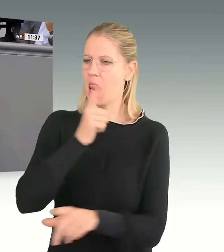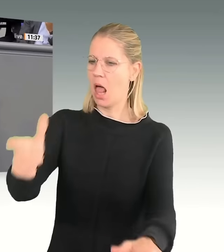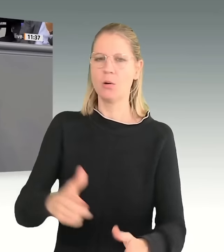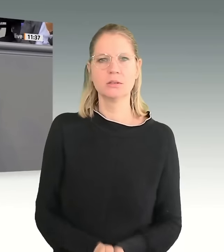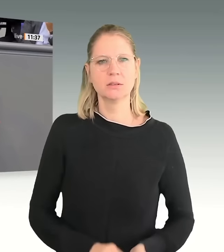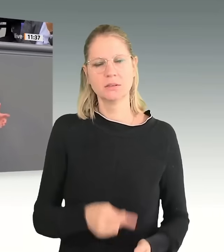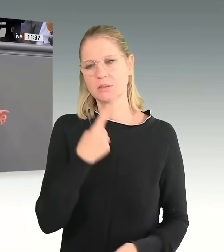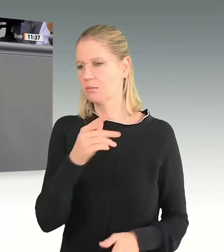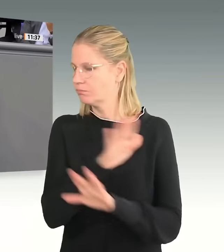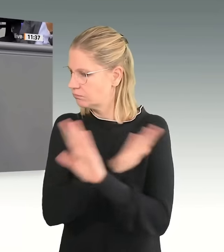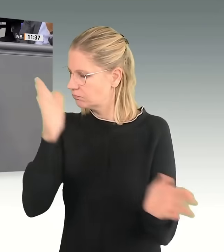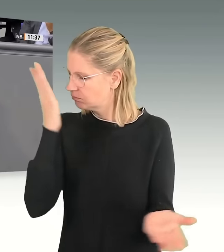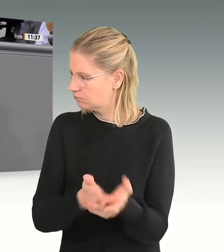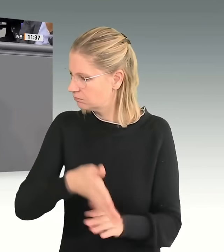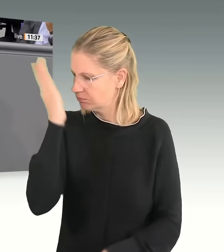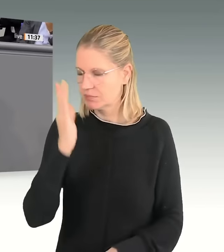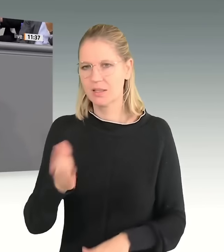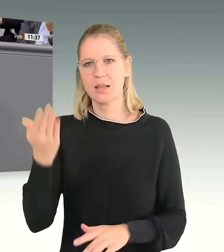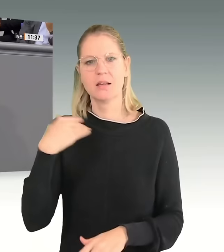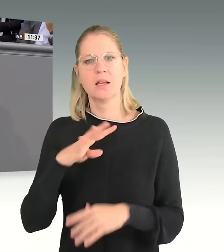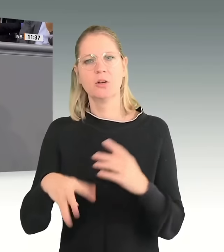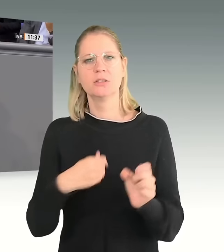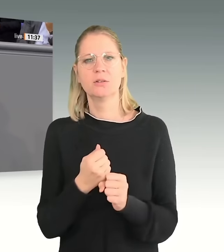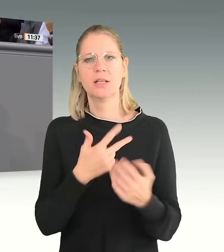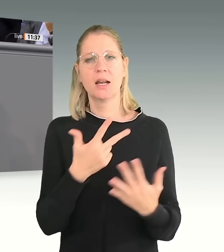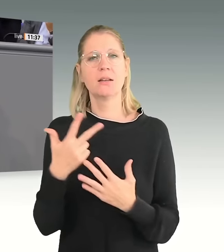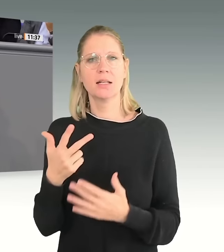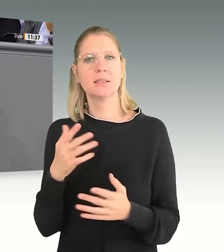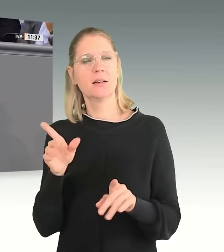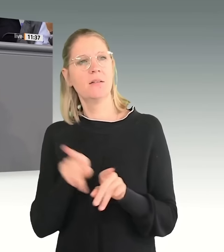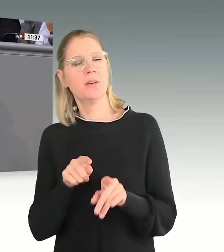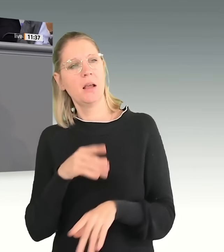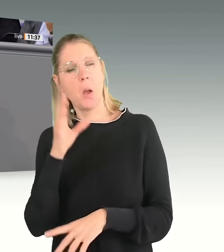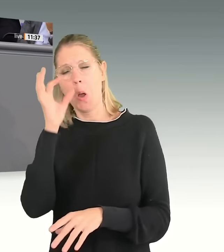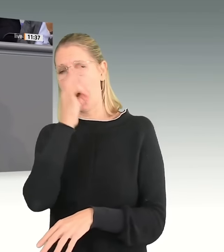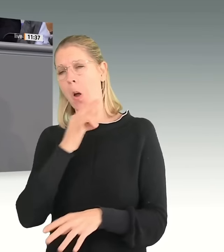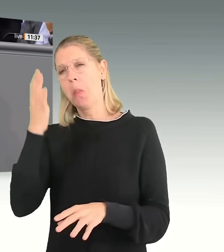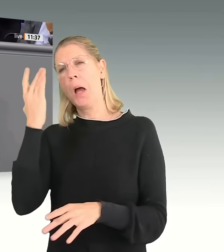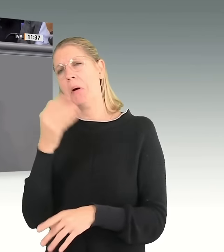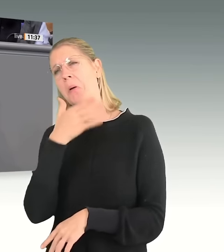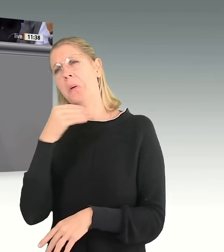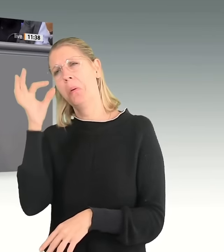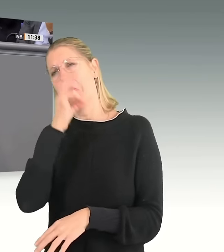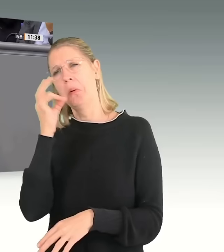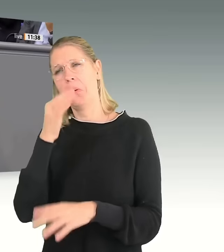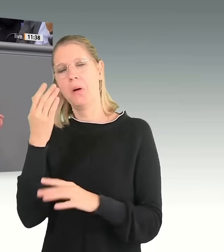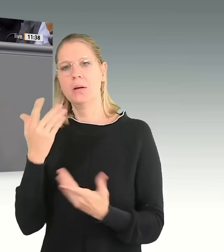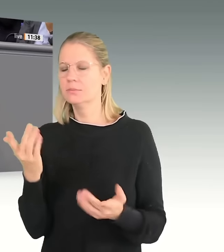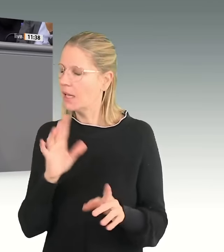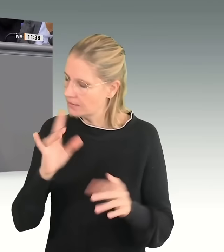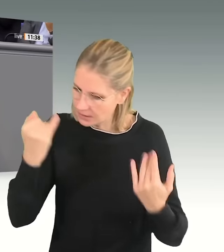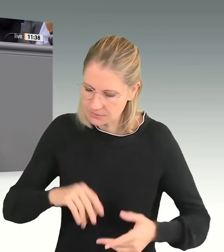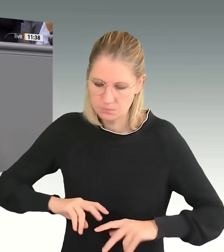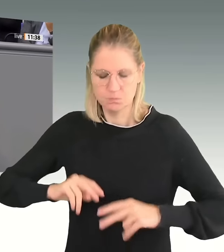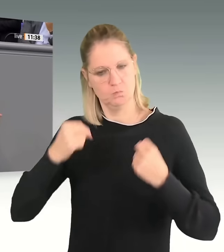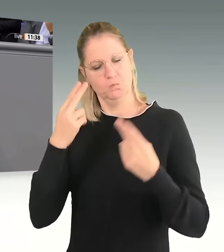die nach 1933 trauern, gegen die laut zu werden. Und die haben wir auch inzwischen in den Parlamenten. Deshalb bin ich